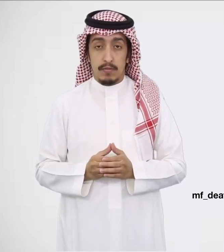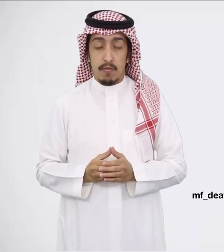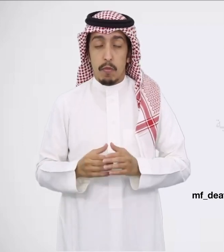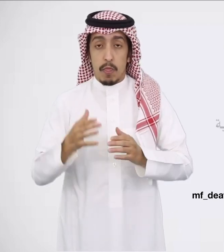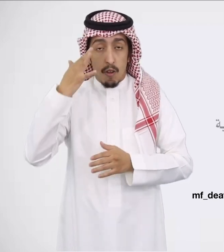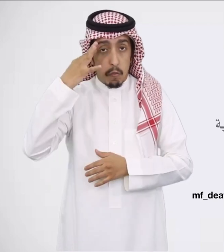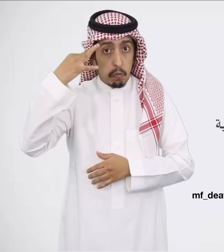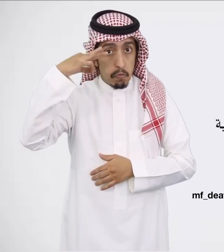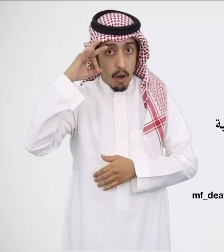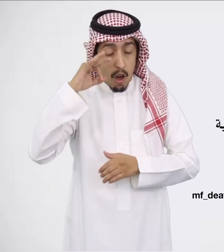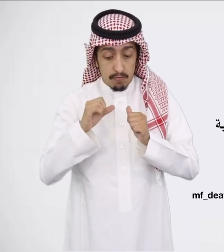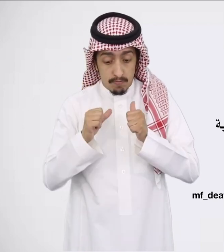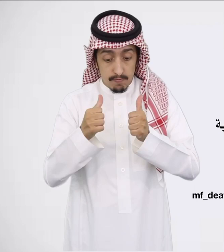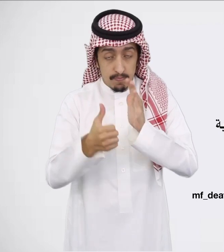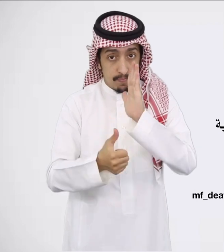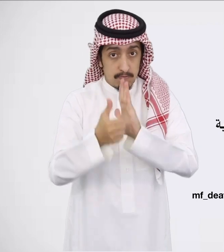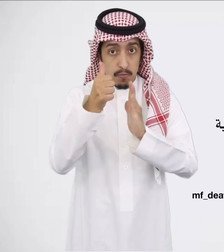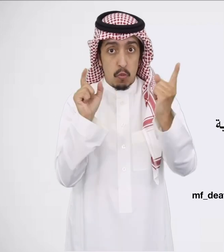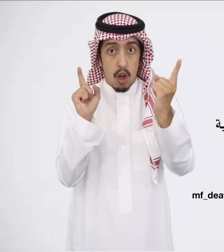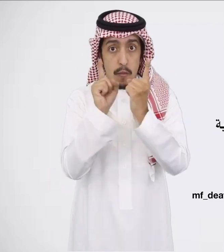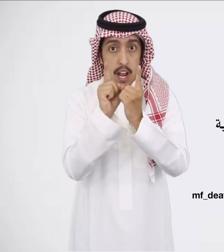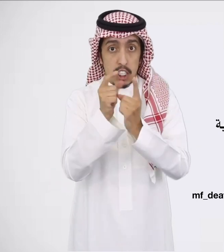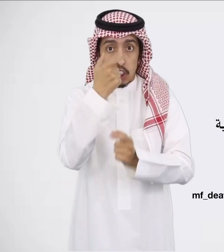مهارات اجتياز المقابلة الشخصية